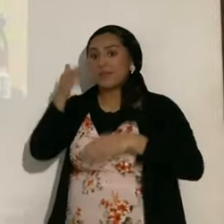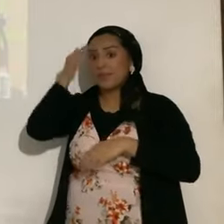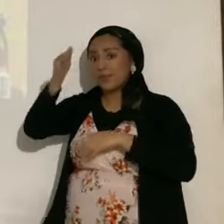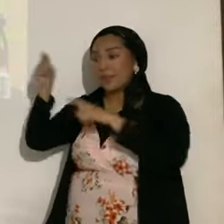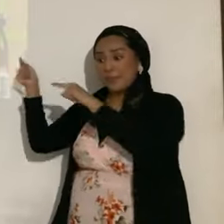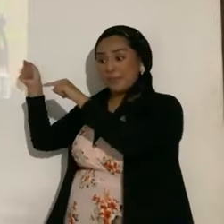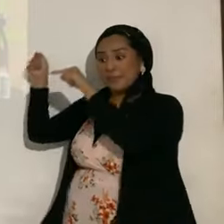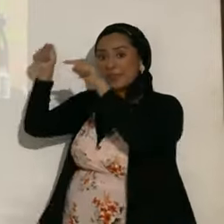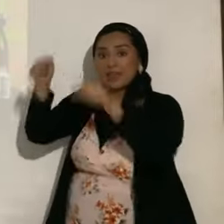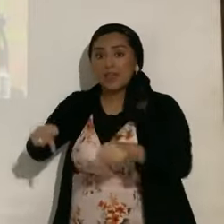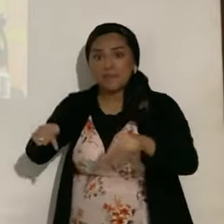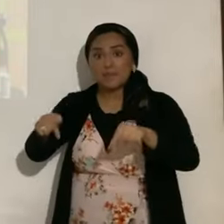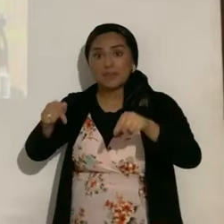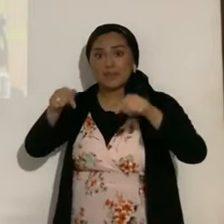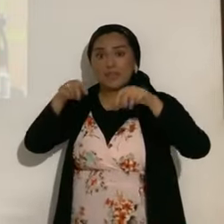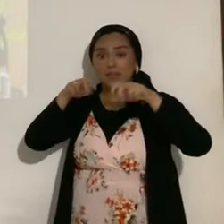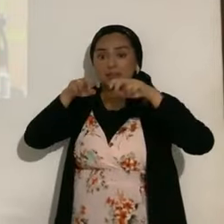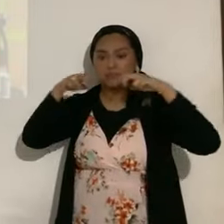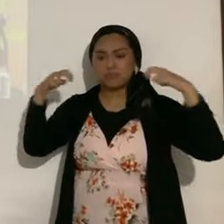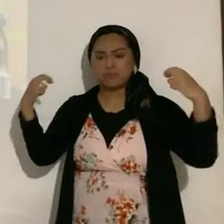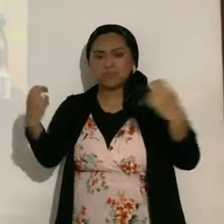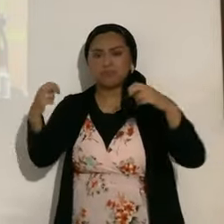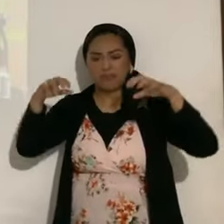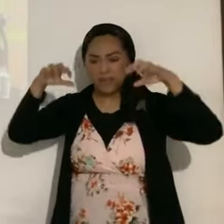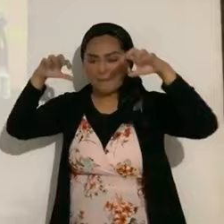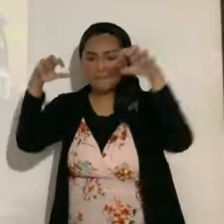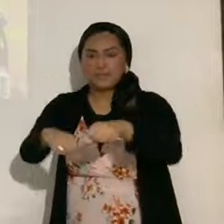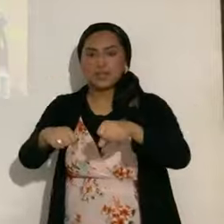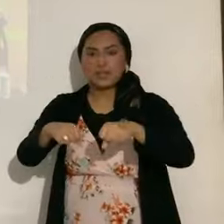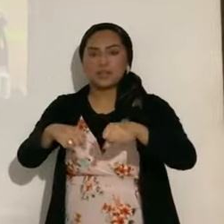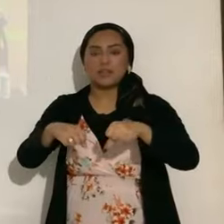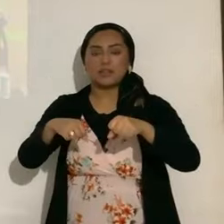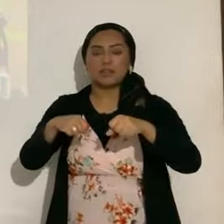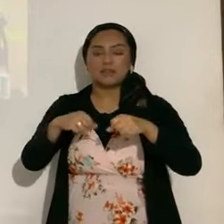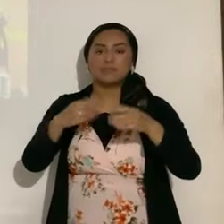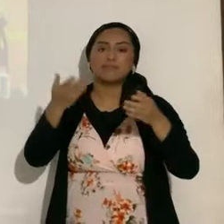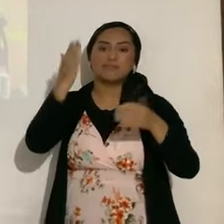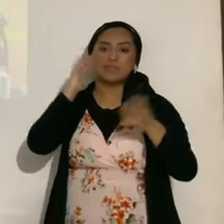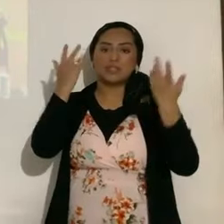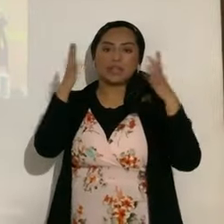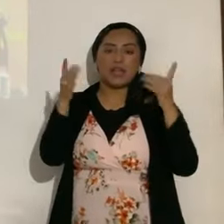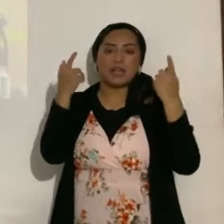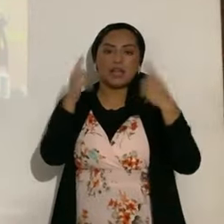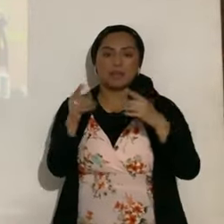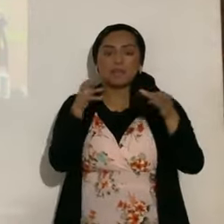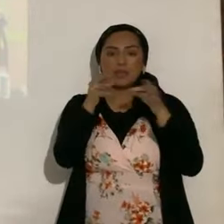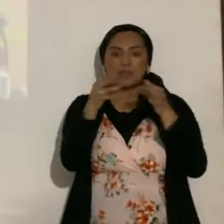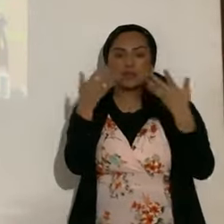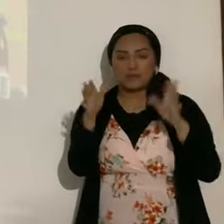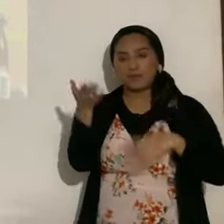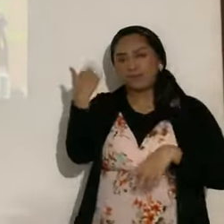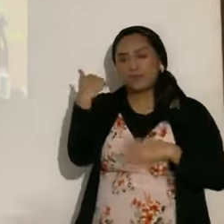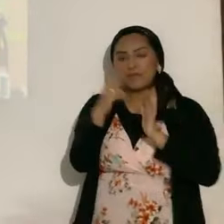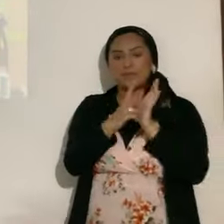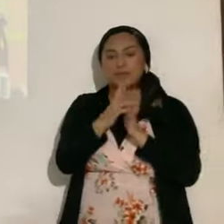te sitiarán, y tu casa será dejada desierta. Y así sucedió. Ya, eso ya está explicado en otros videos. Entonces,